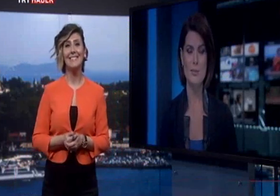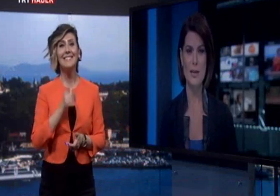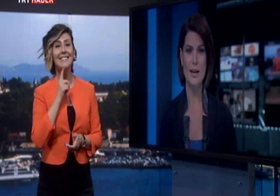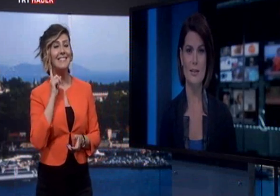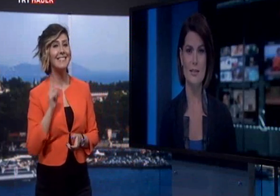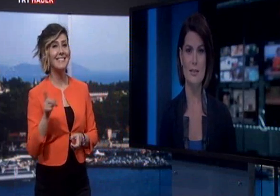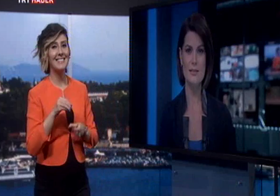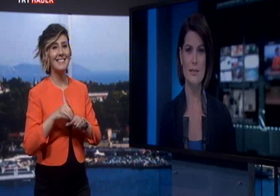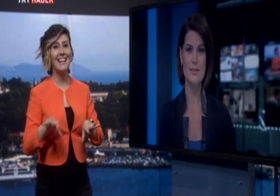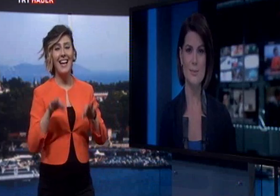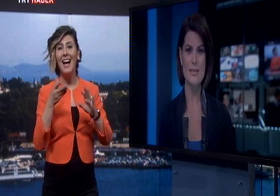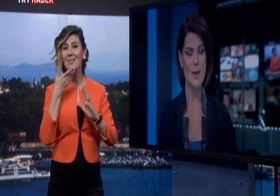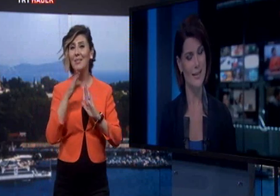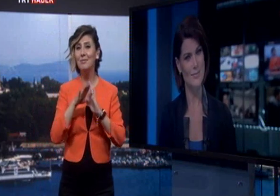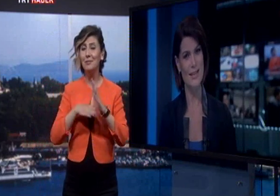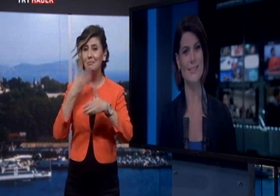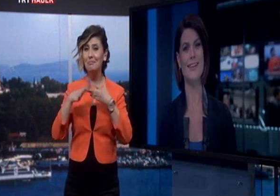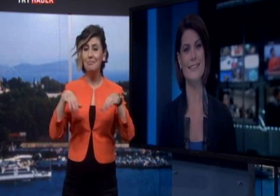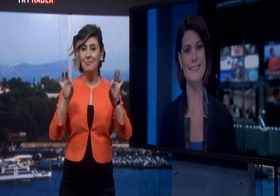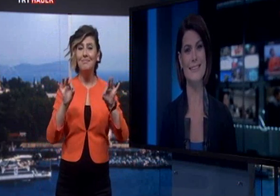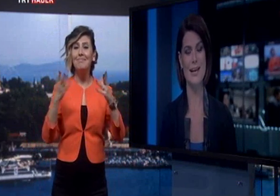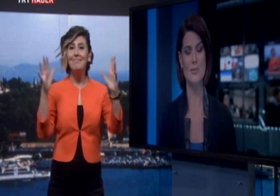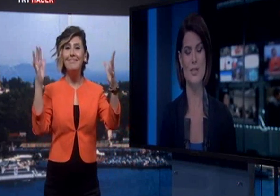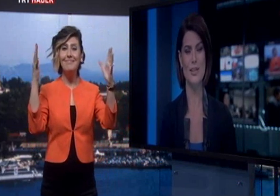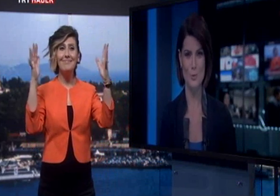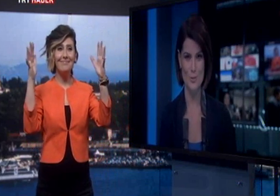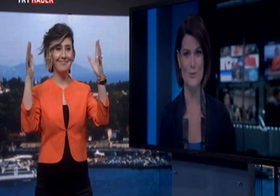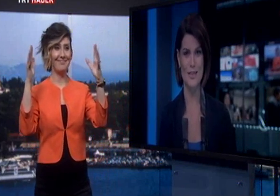İşitme engelleri için hazırladığımız haberlerimizi aktardık. Saat başında görüşmek üzere. Hoşçakalın.